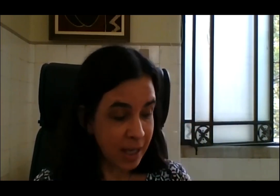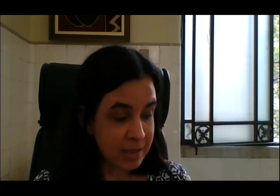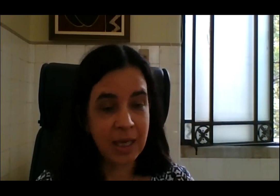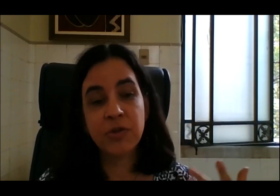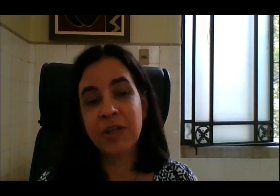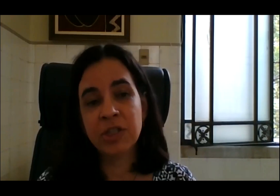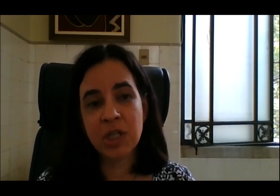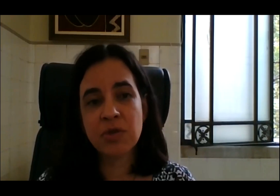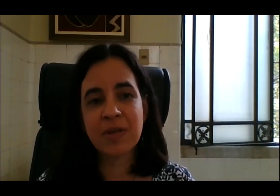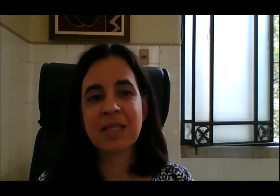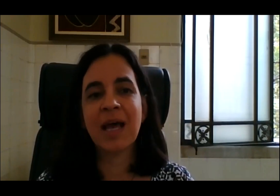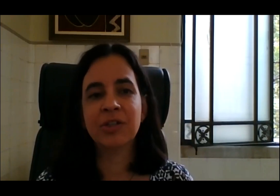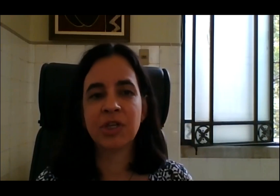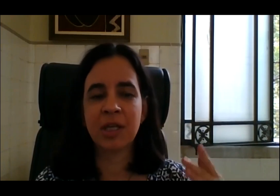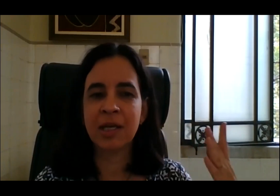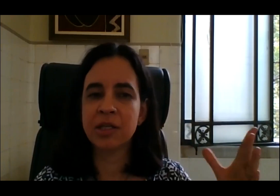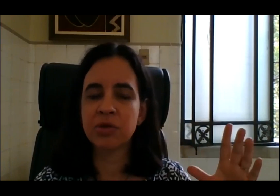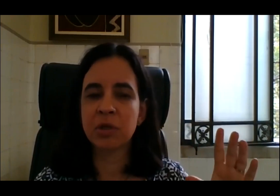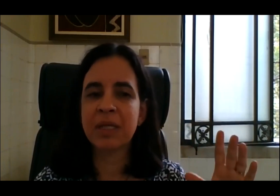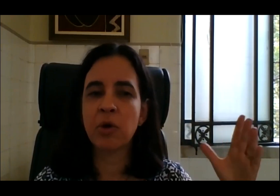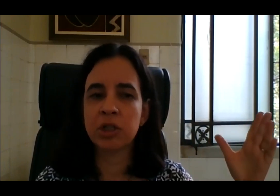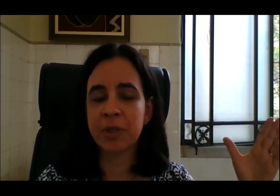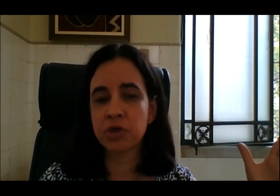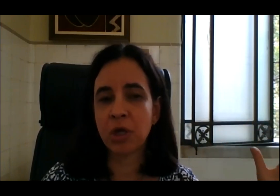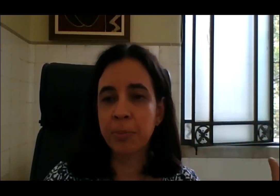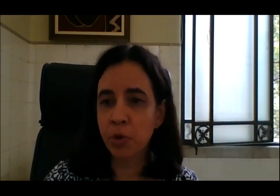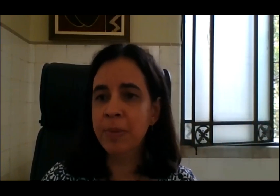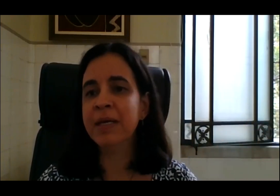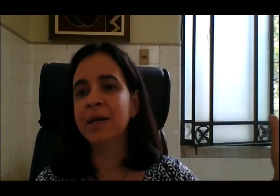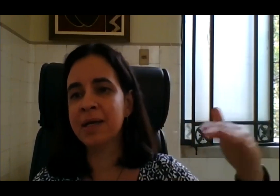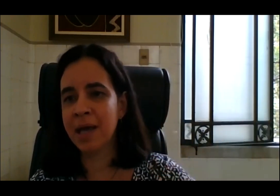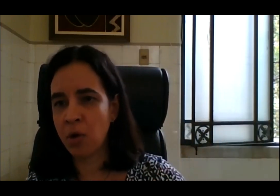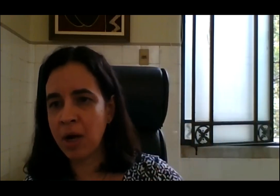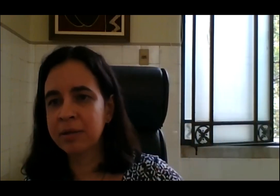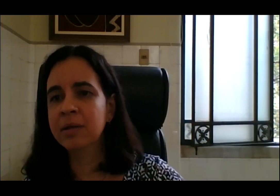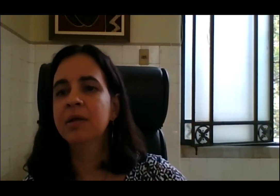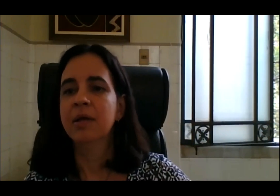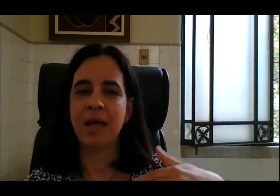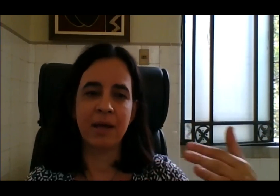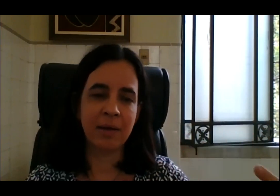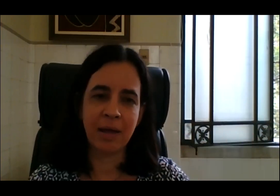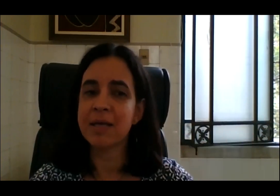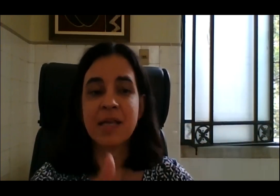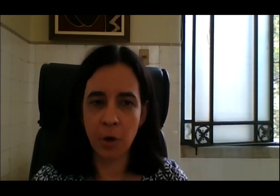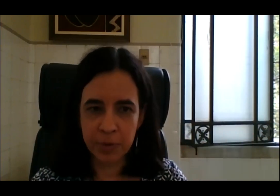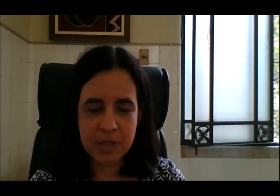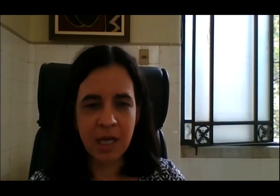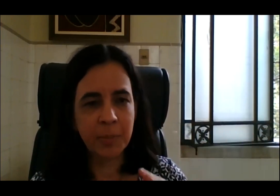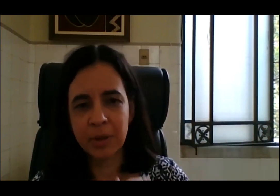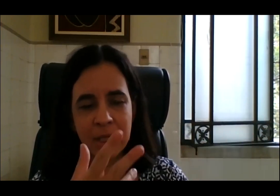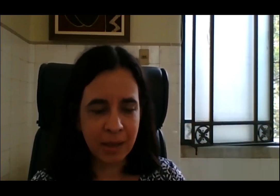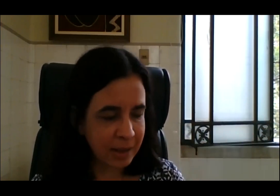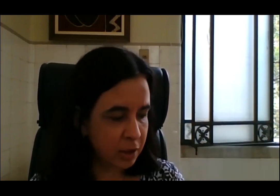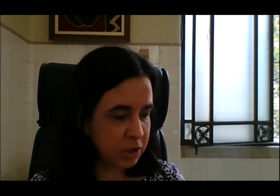Ocorre, assim, é diferente das universidades que tem aquela questão também da cota para a escola pública e a cota racial, por